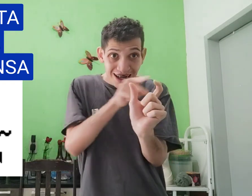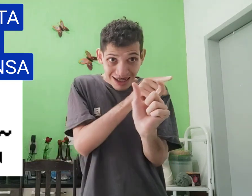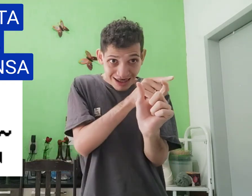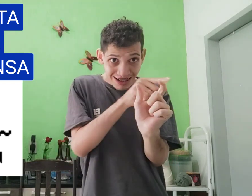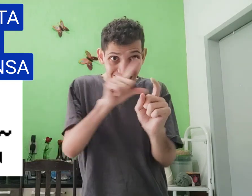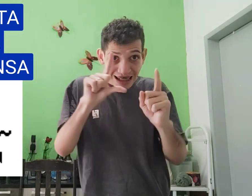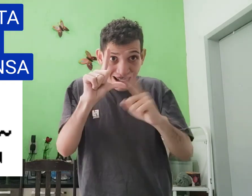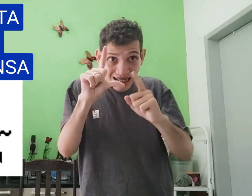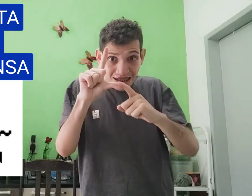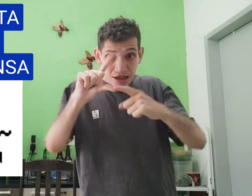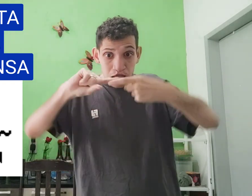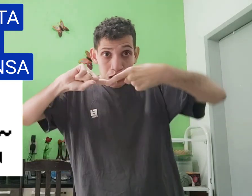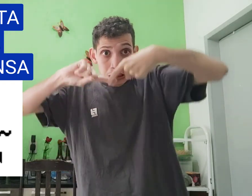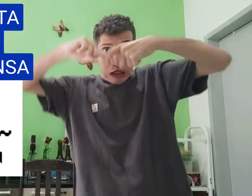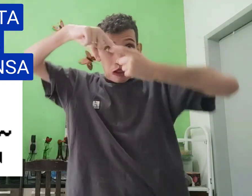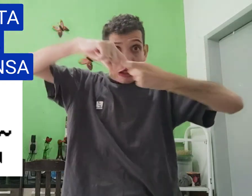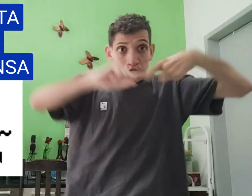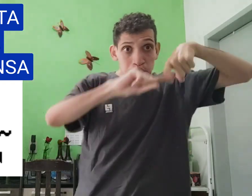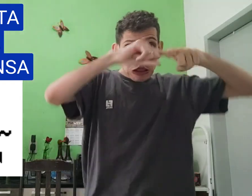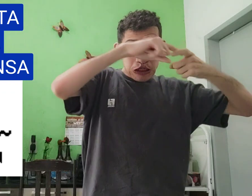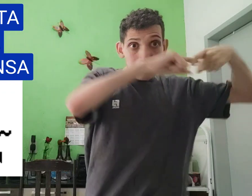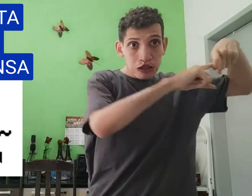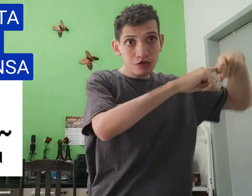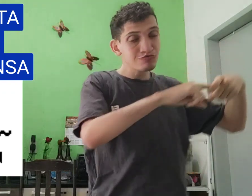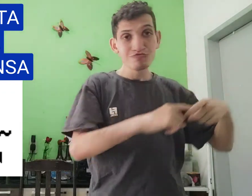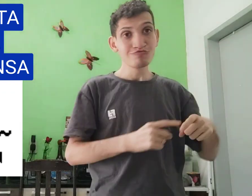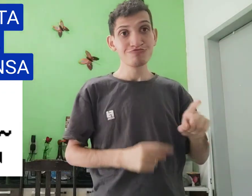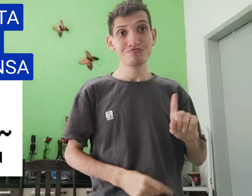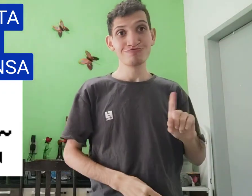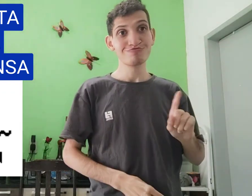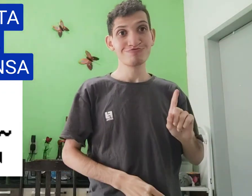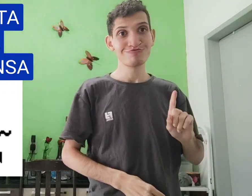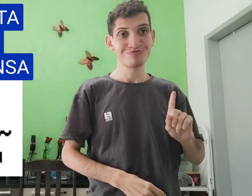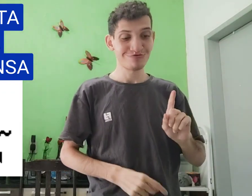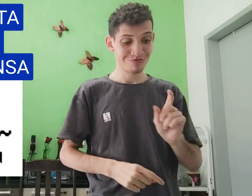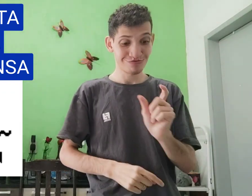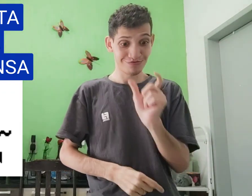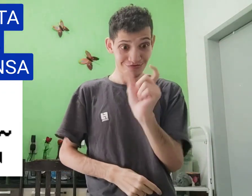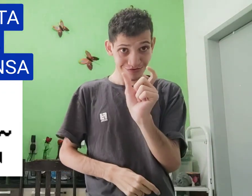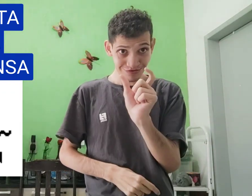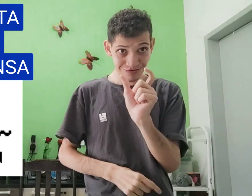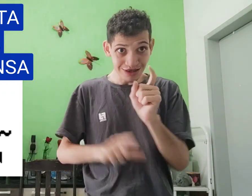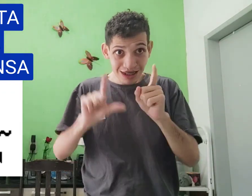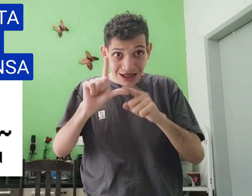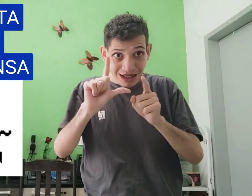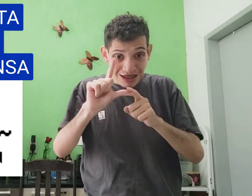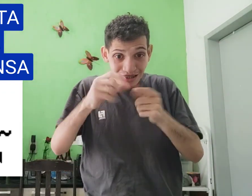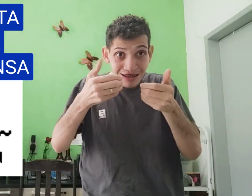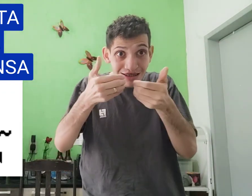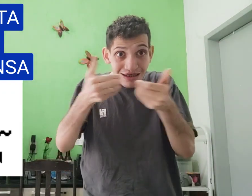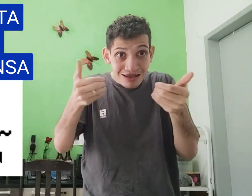Essa palavra, a letra do limitado? Não. A letra é